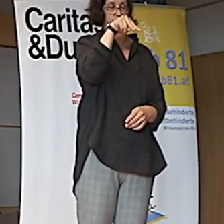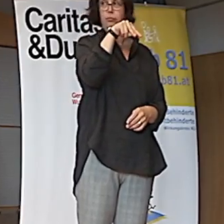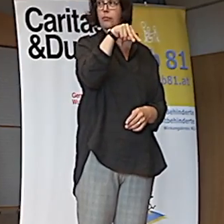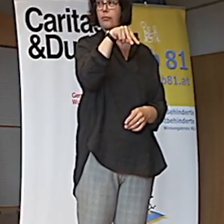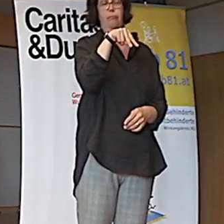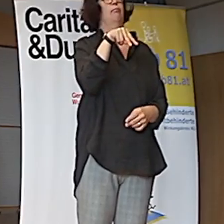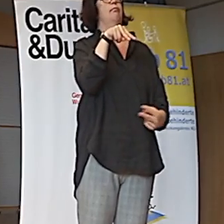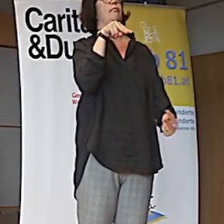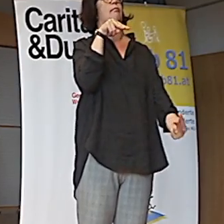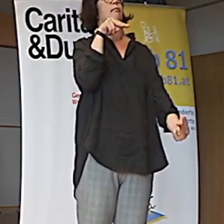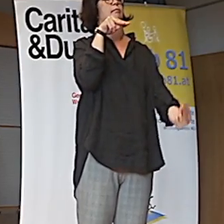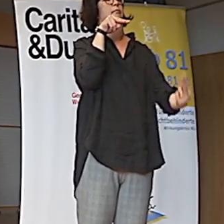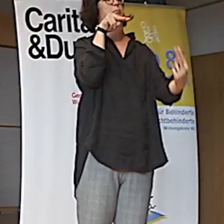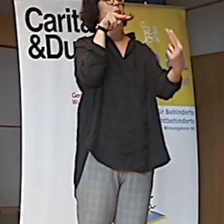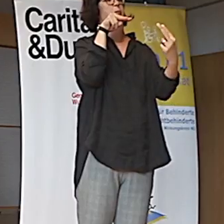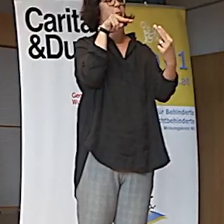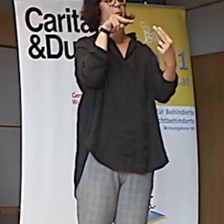Meiner geht gleich.